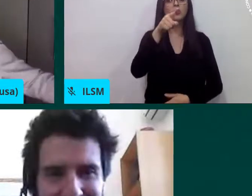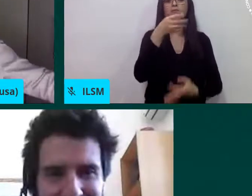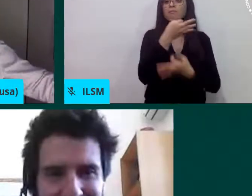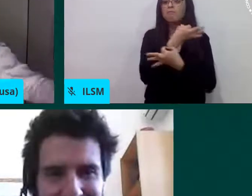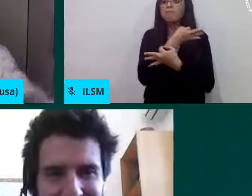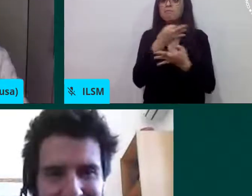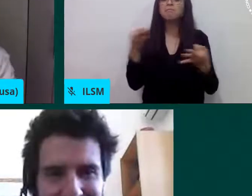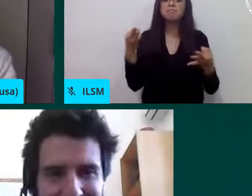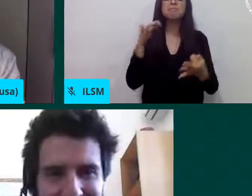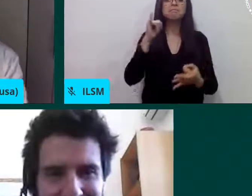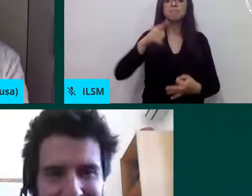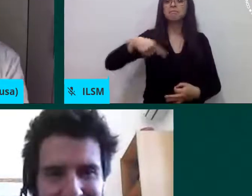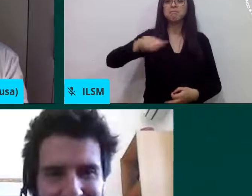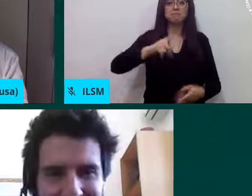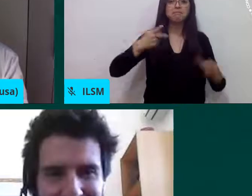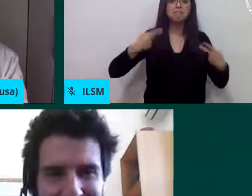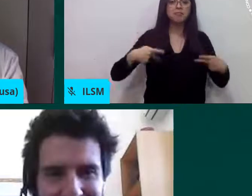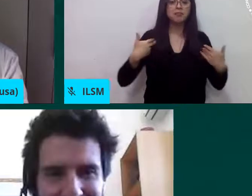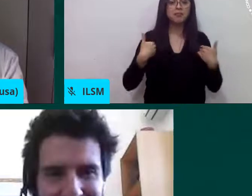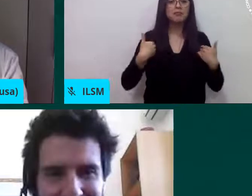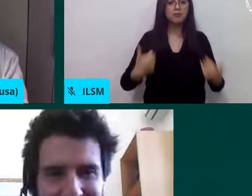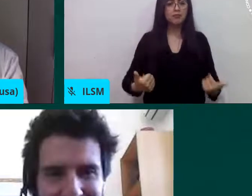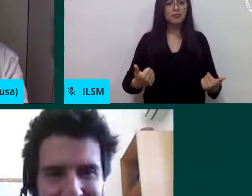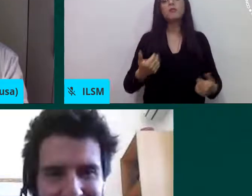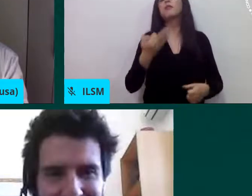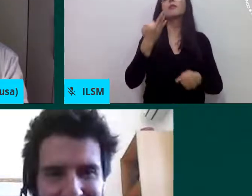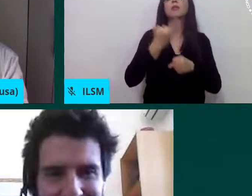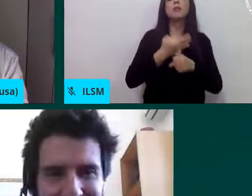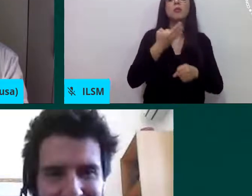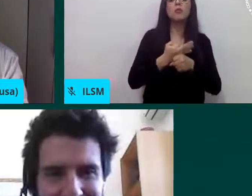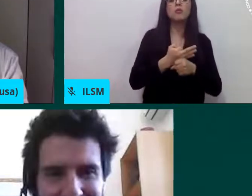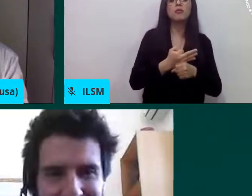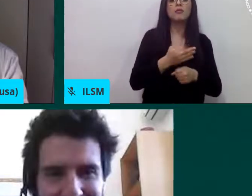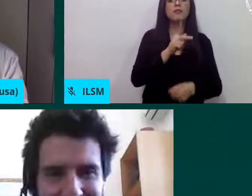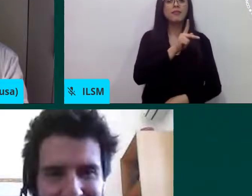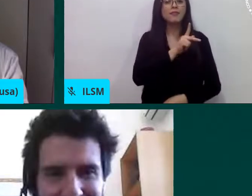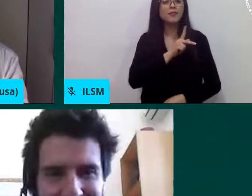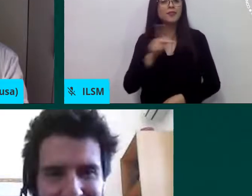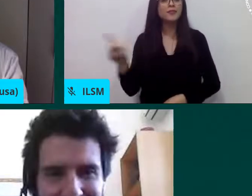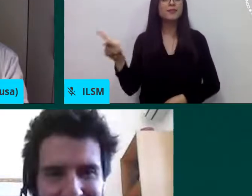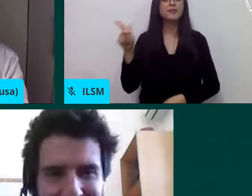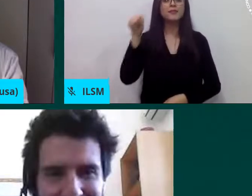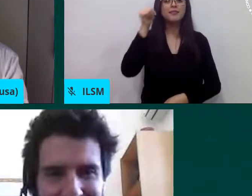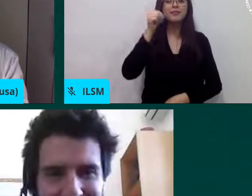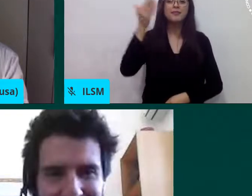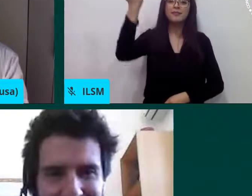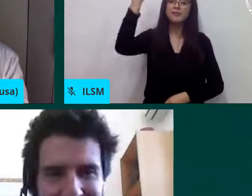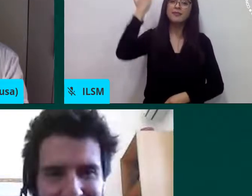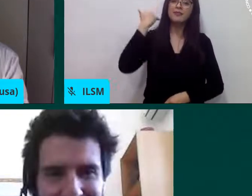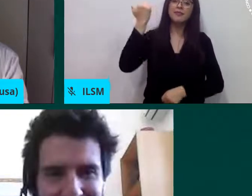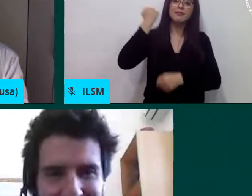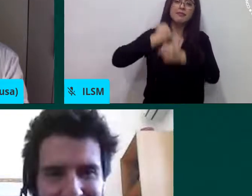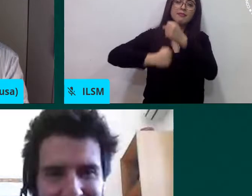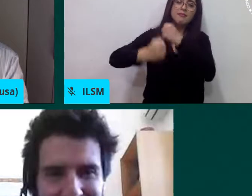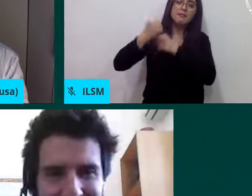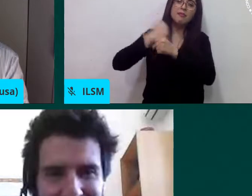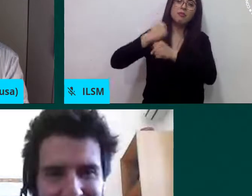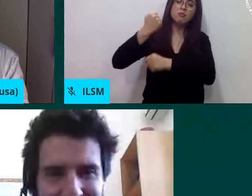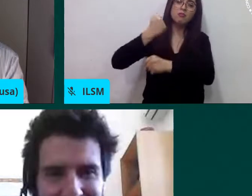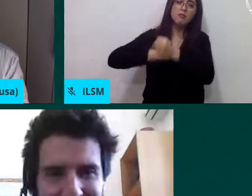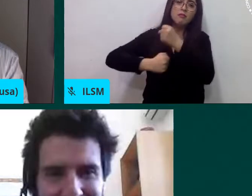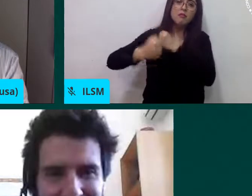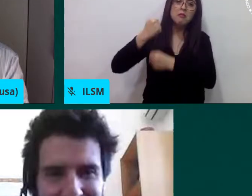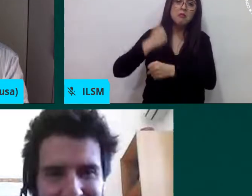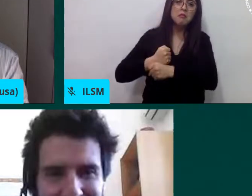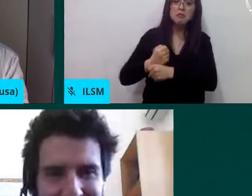que que que teníamos décadas atrás pues muchos de ellos hoy se mantienen y y por supuesto